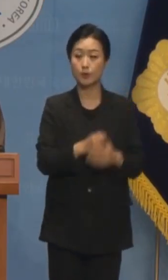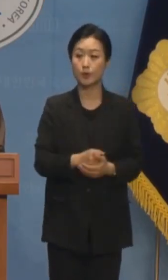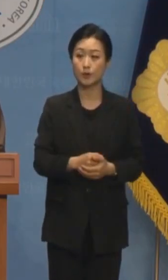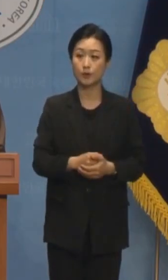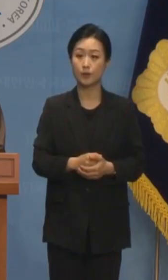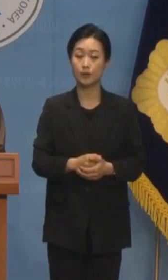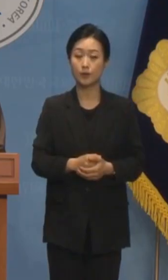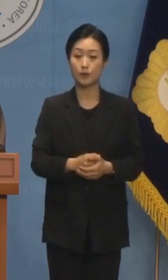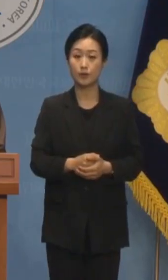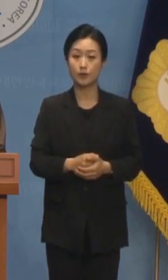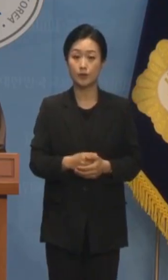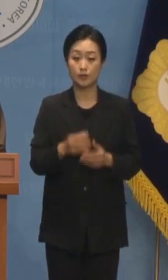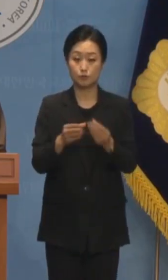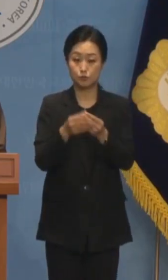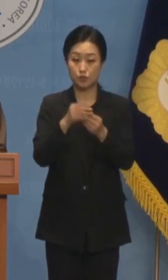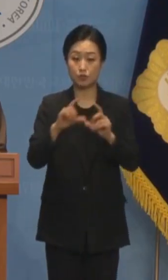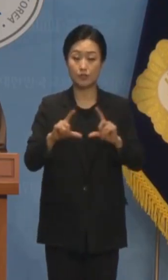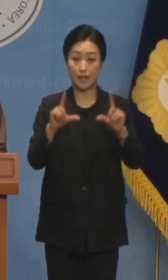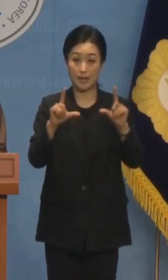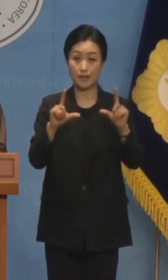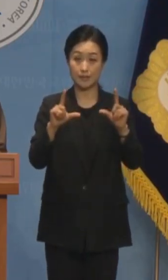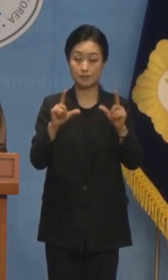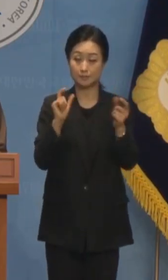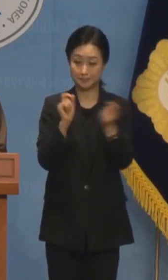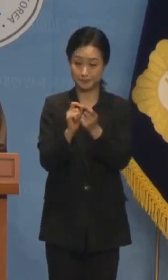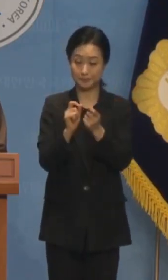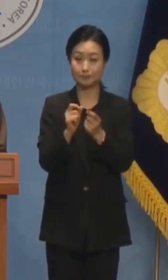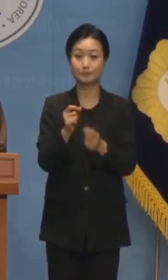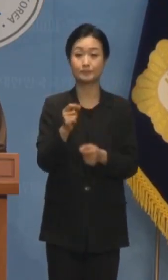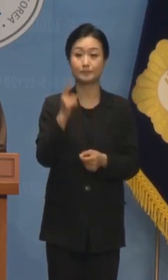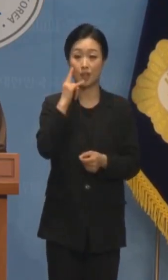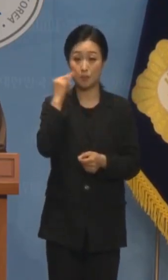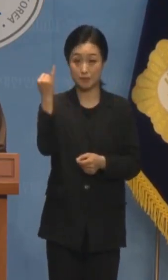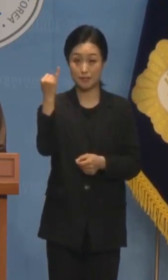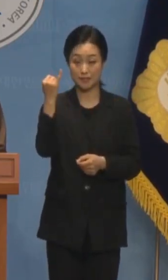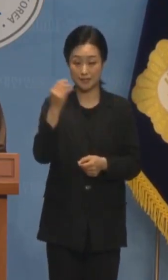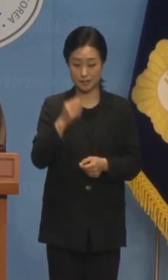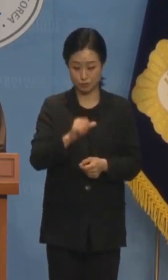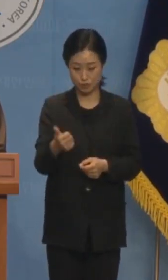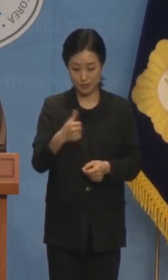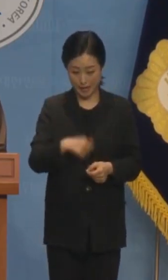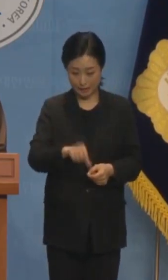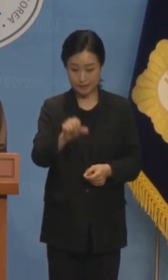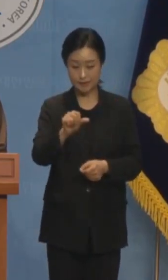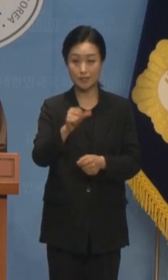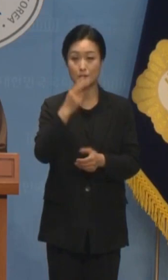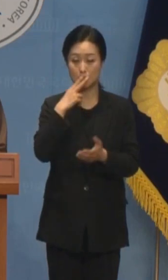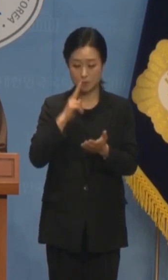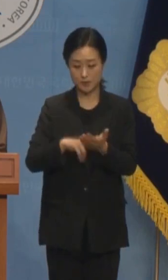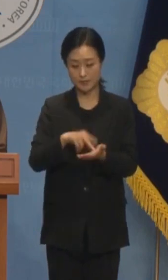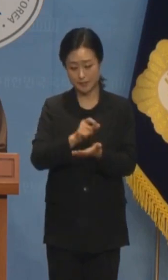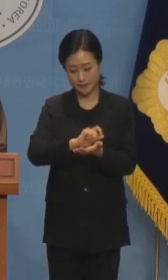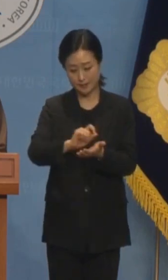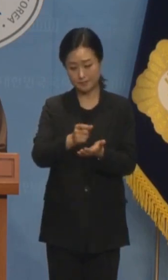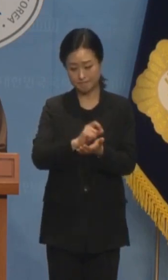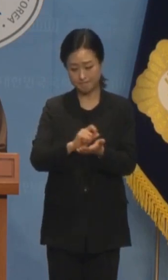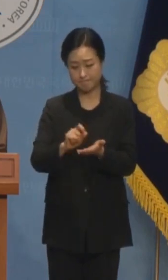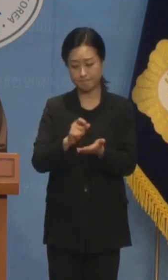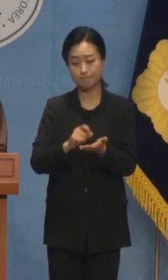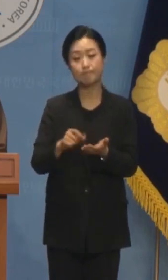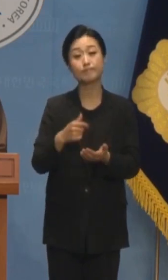투석 명절을 앞두고 최해병 어머님이 아들에게 편지를 썼습니다 고통과 우울감에 젖어